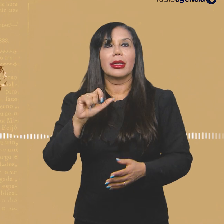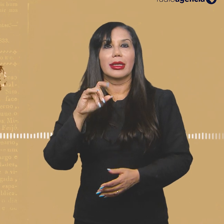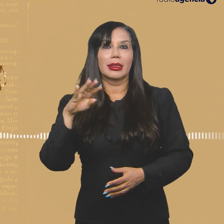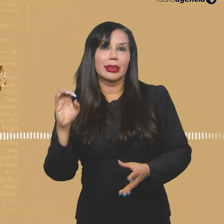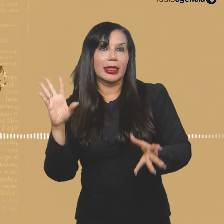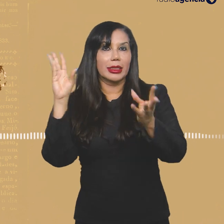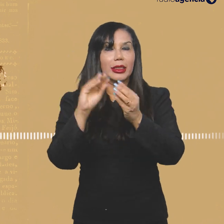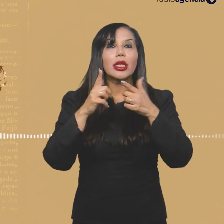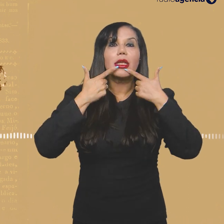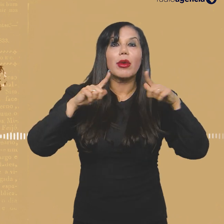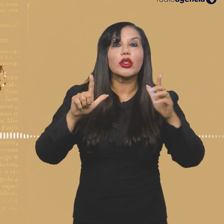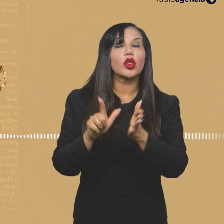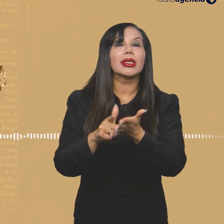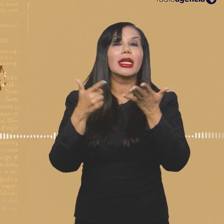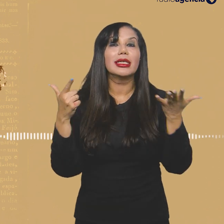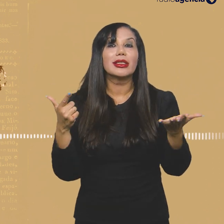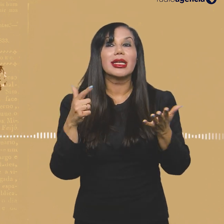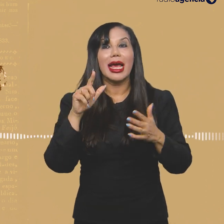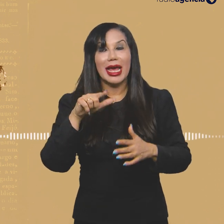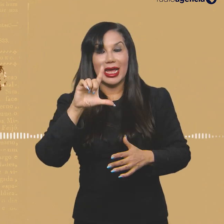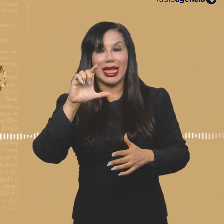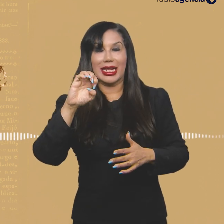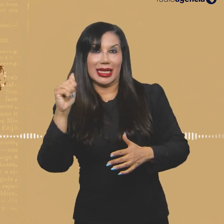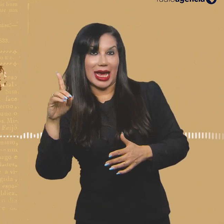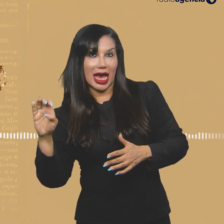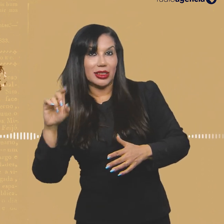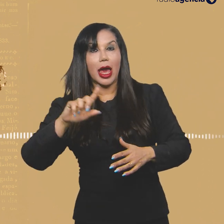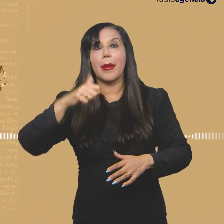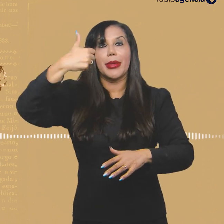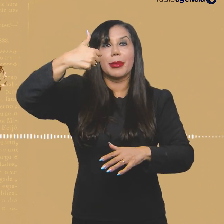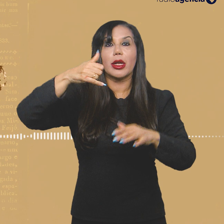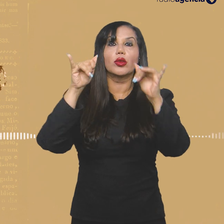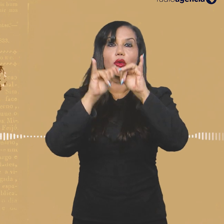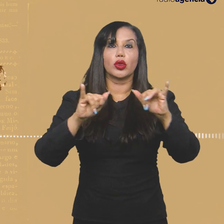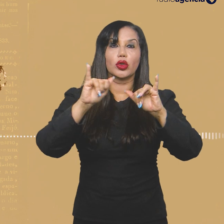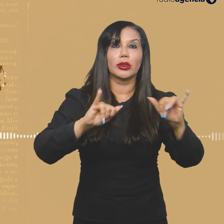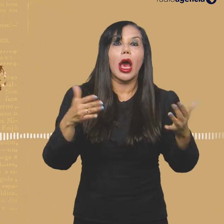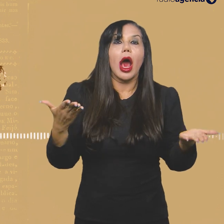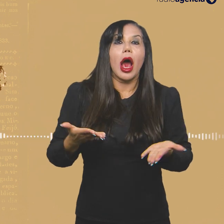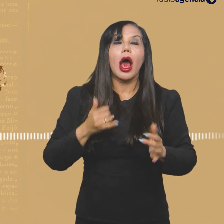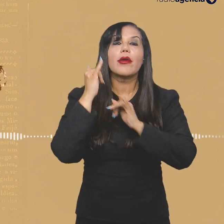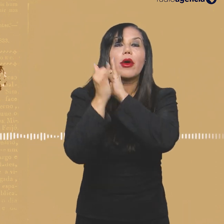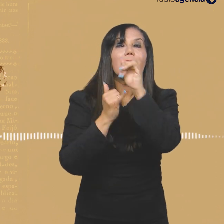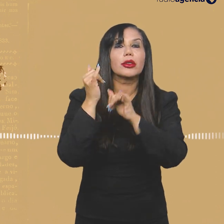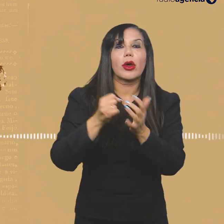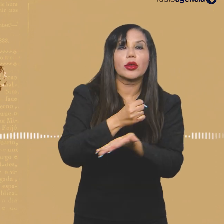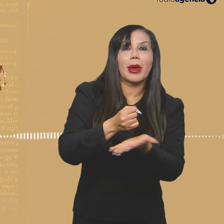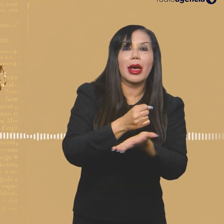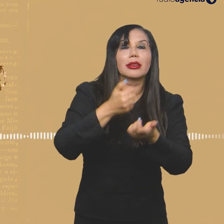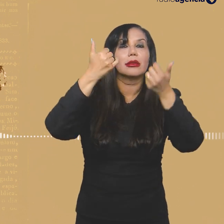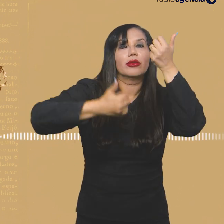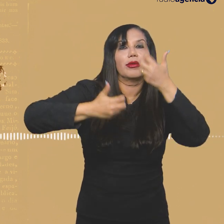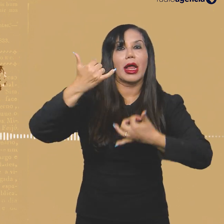O lead, na linguagem jornalística, é a primeira parte da notícia que traz, jornalismo atual, as